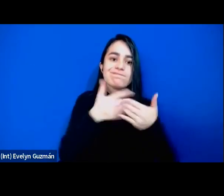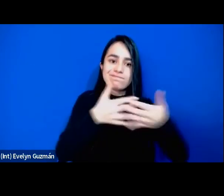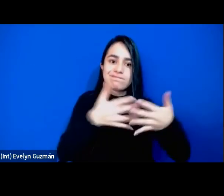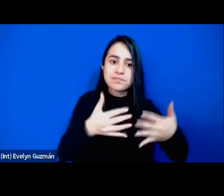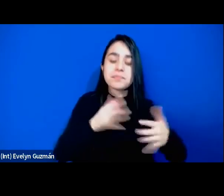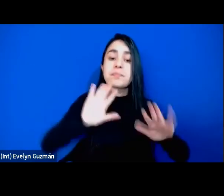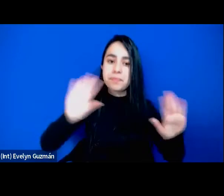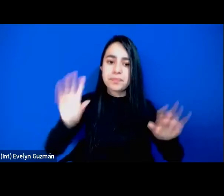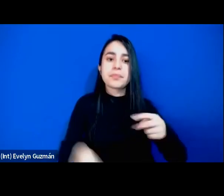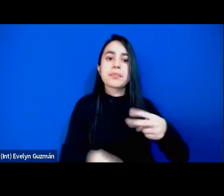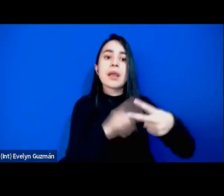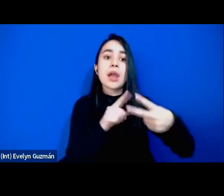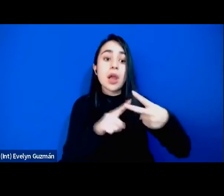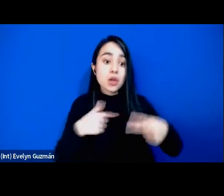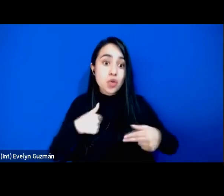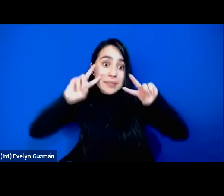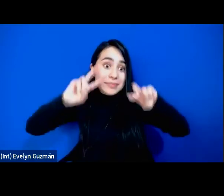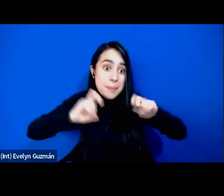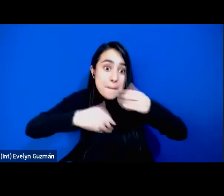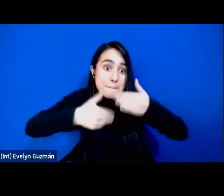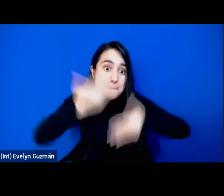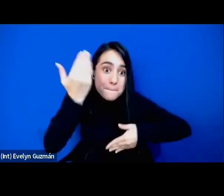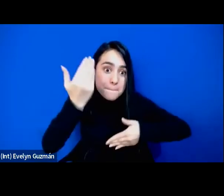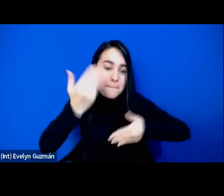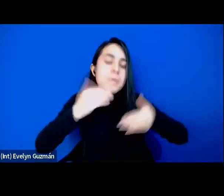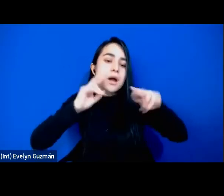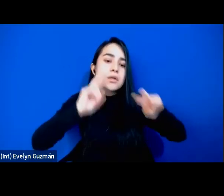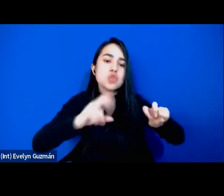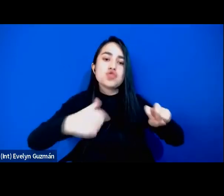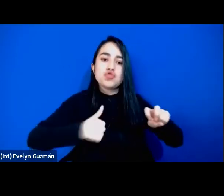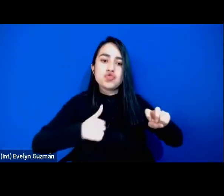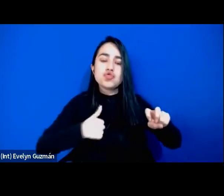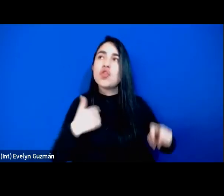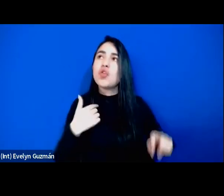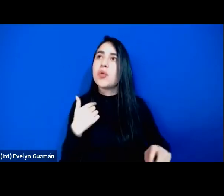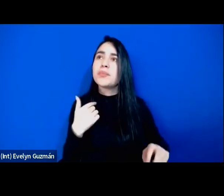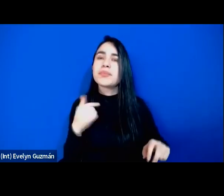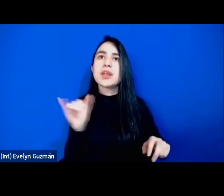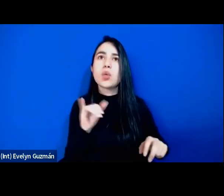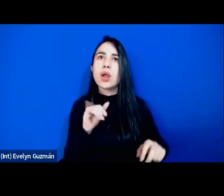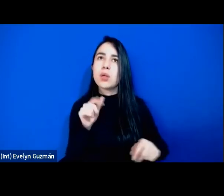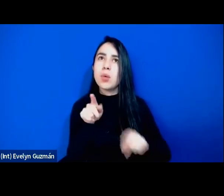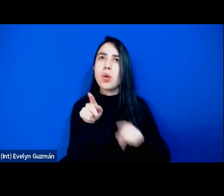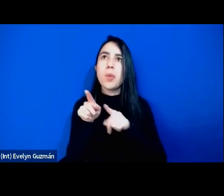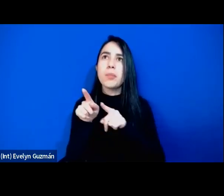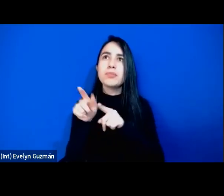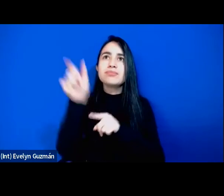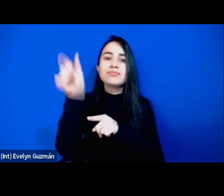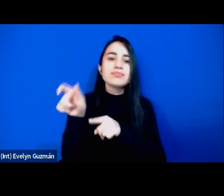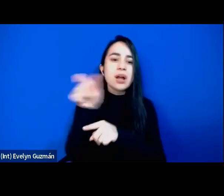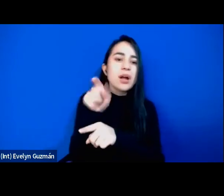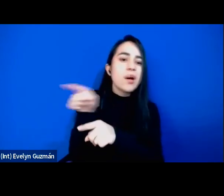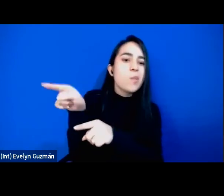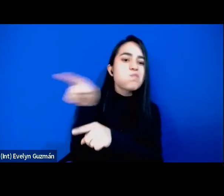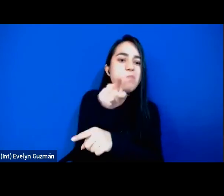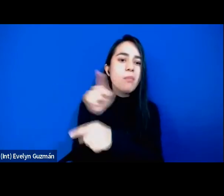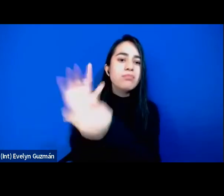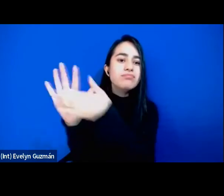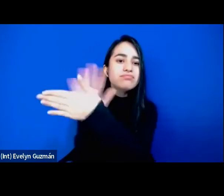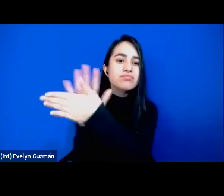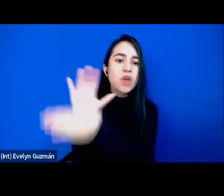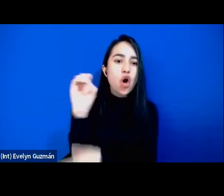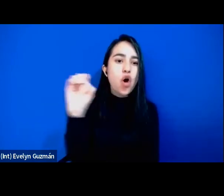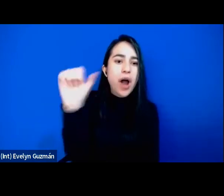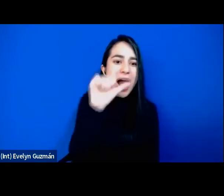hacer la investigación yo me reconocía muchísimo en las anécdotas que me compartían las y los